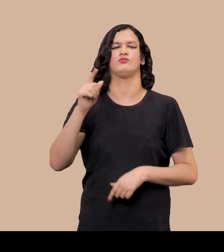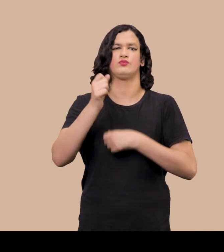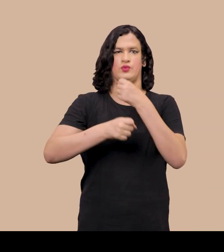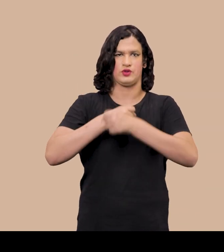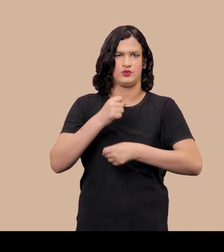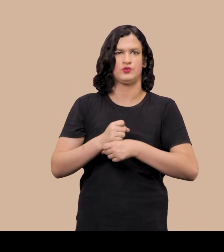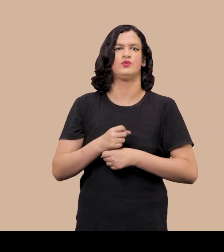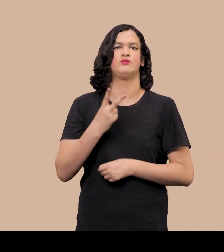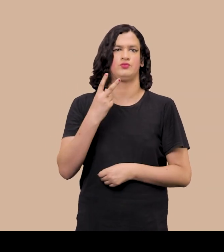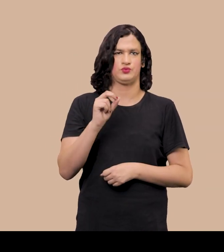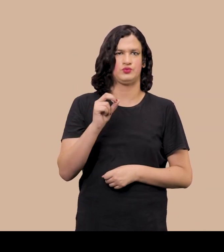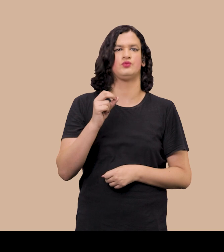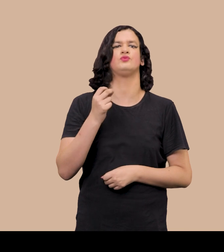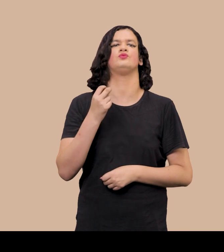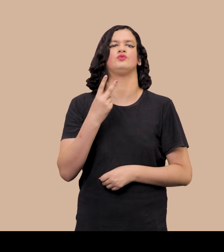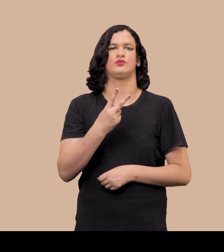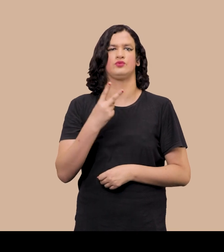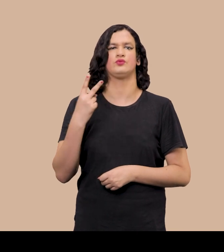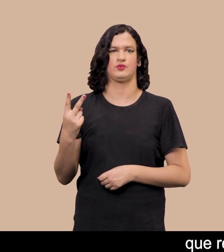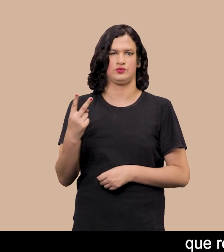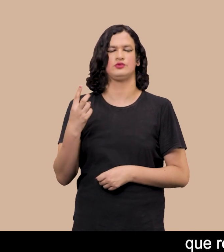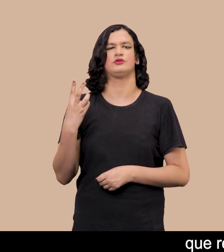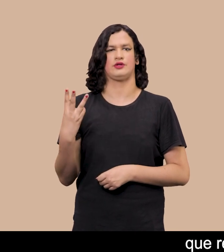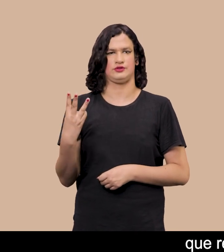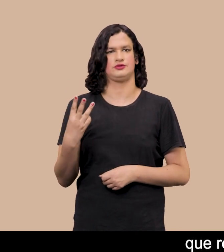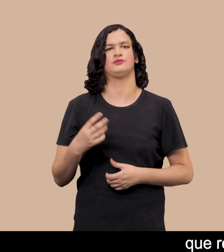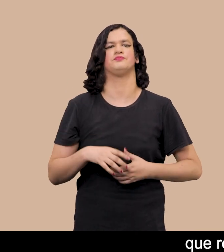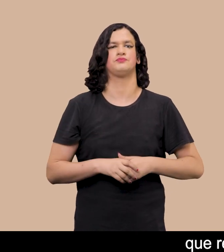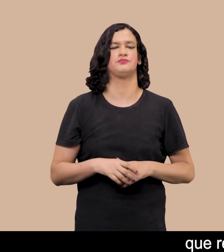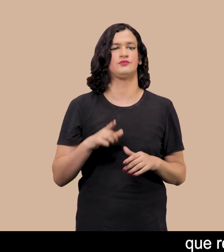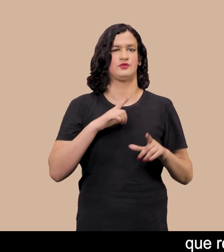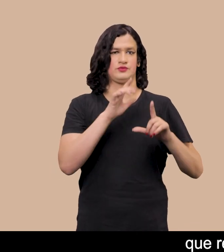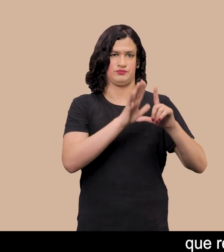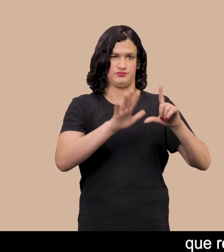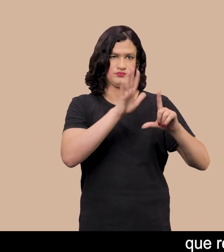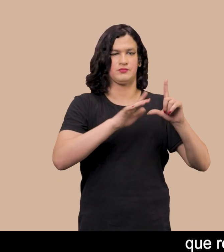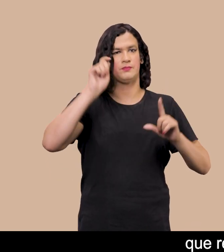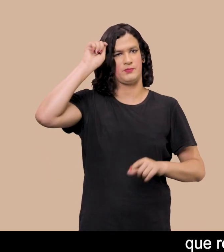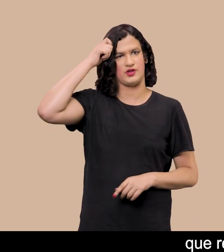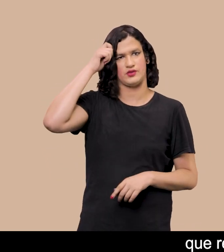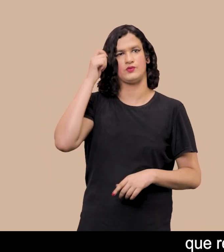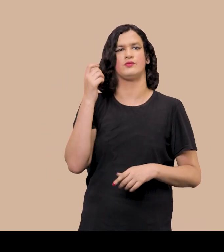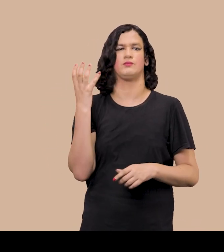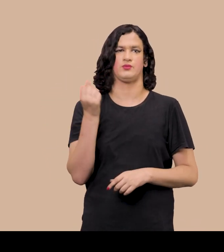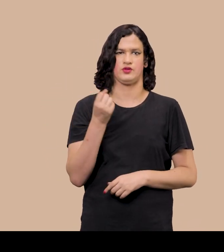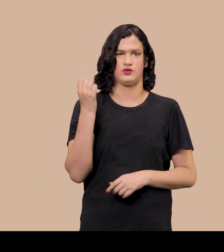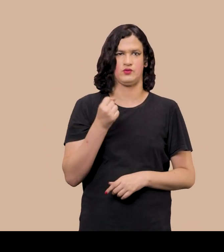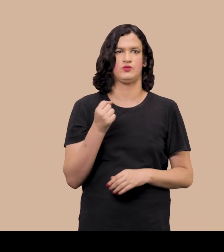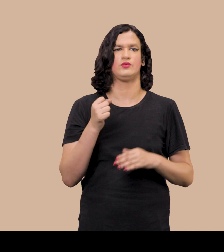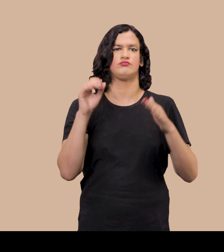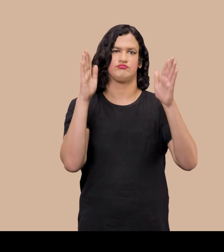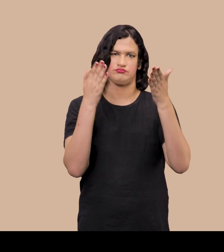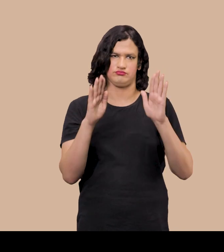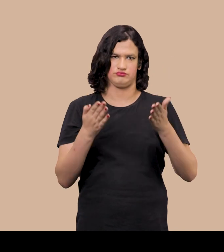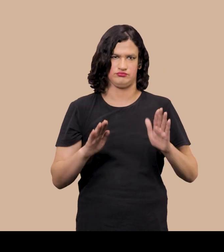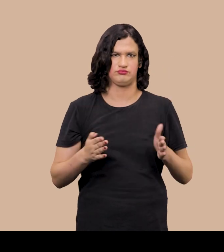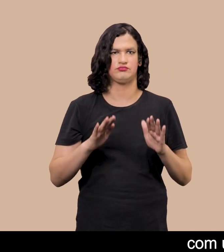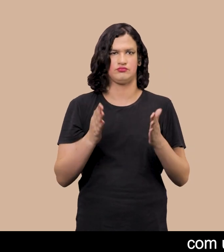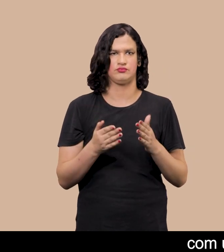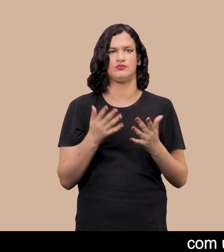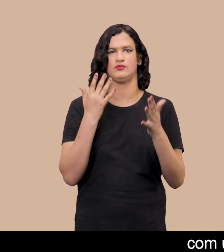A tela da direita Tem um pano de fundo preto Que ressalta o tecido branco que Por sua vez Suporta um vaso